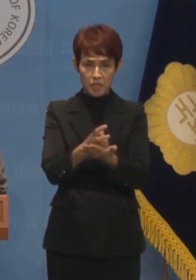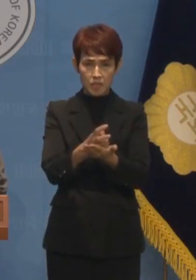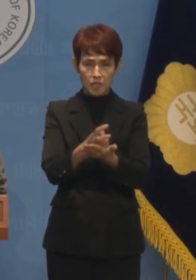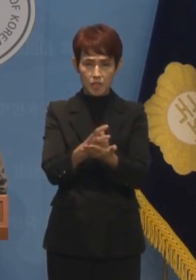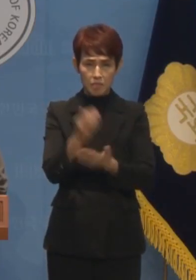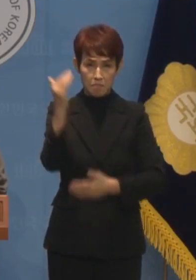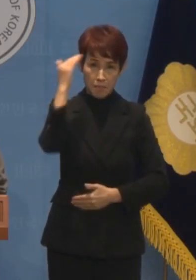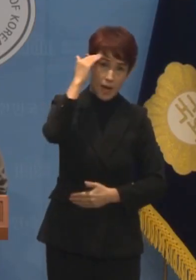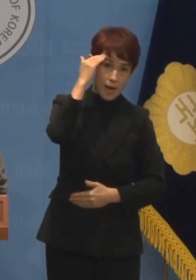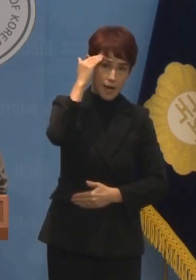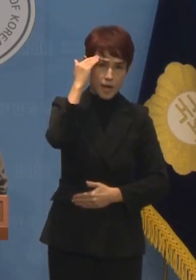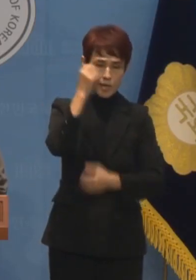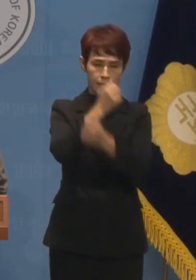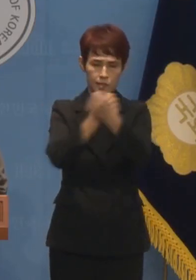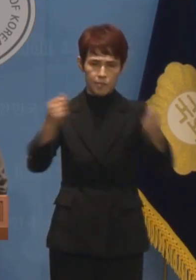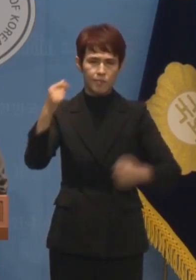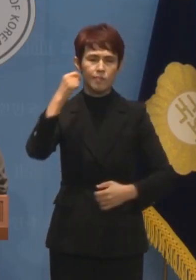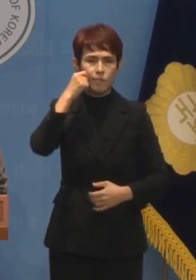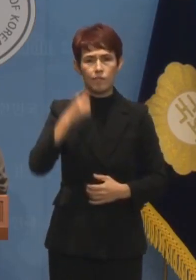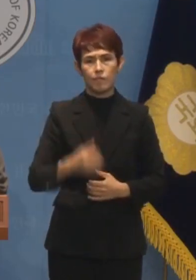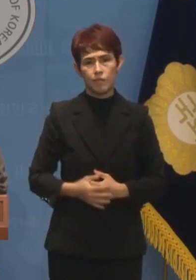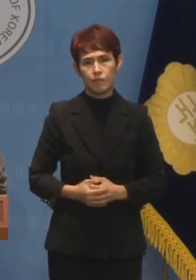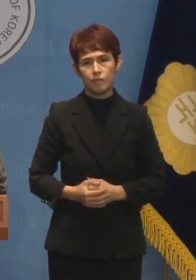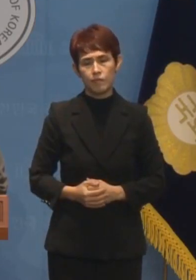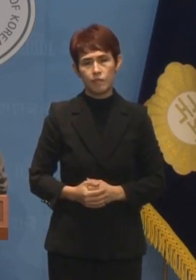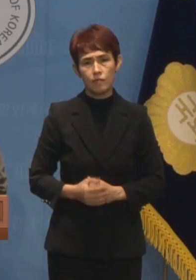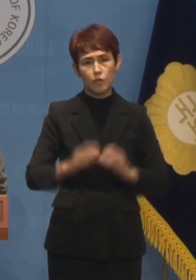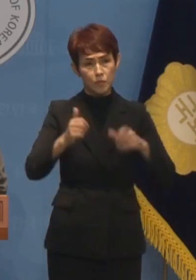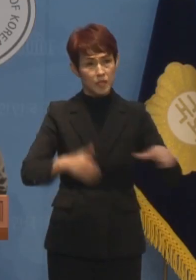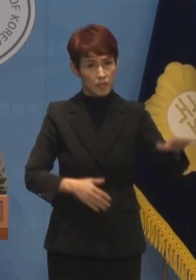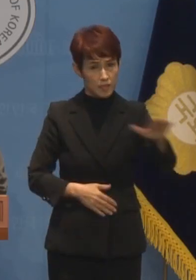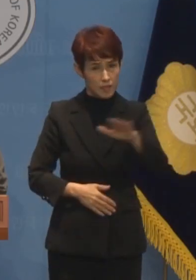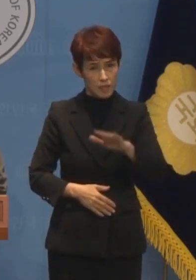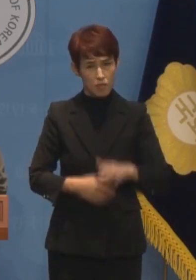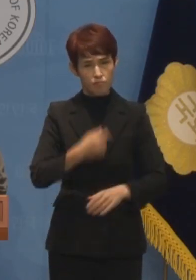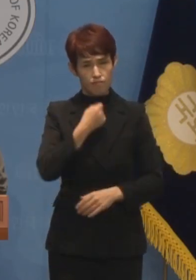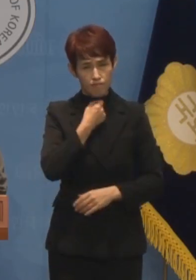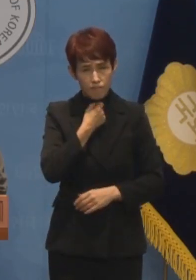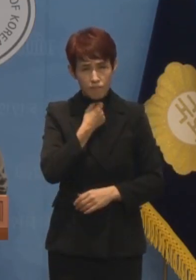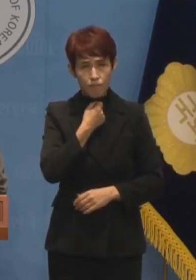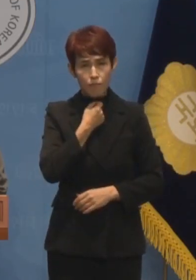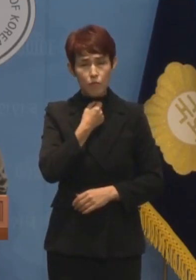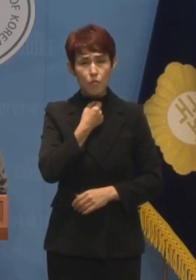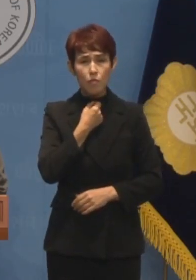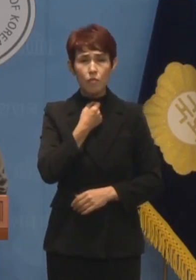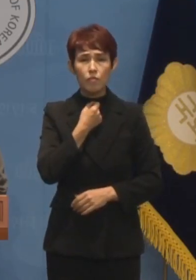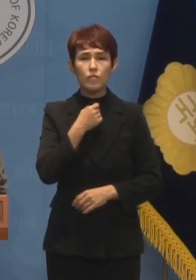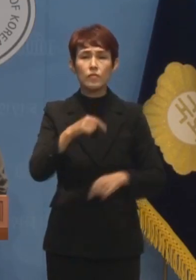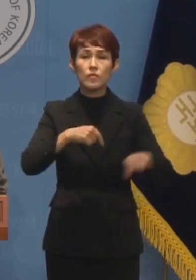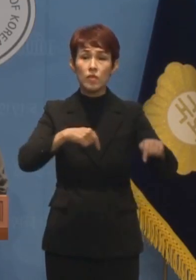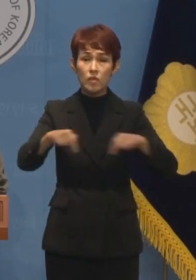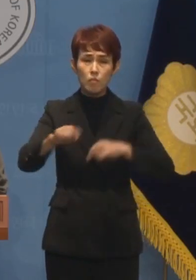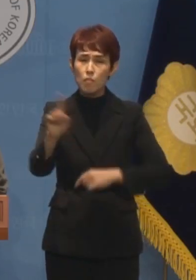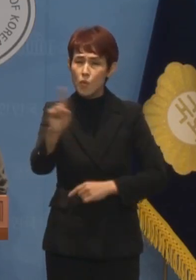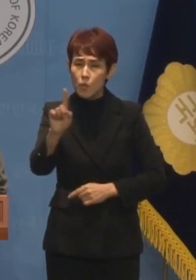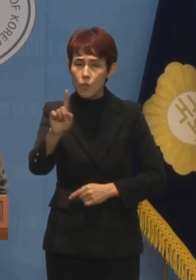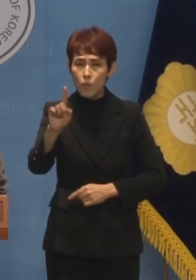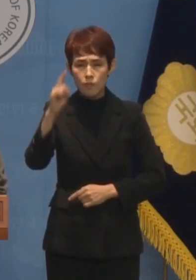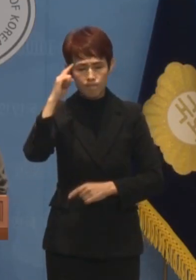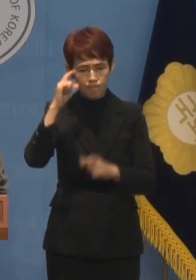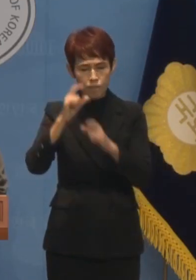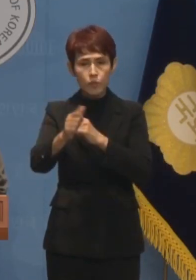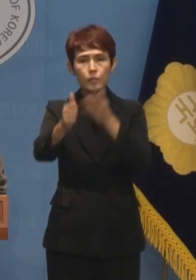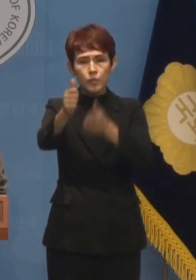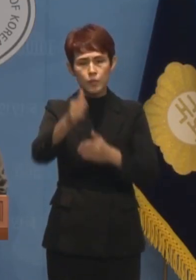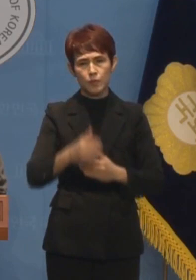용납되지 않습니다. 국민이 진정으로 원하고 필요한 정치가 무엇인지 고민하십시오.